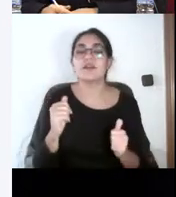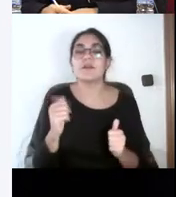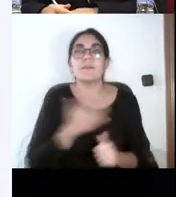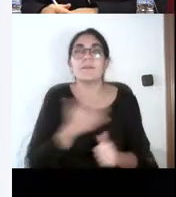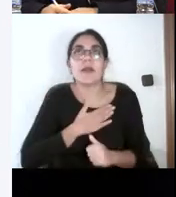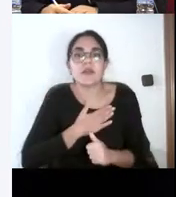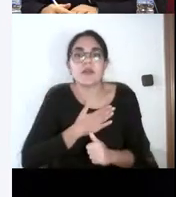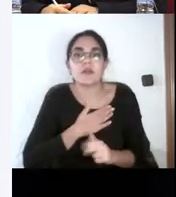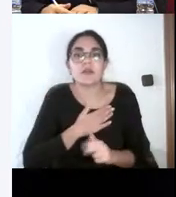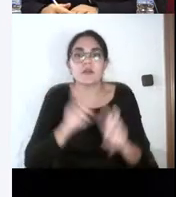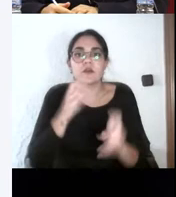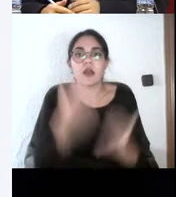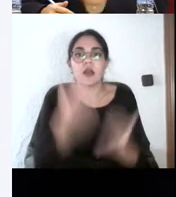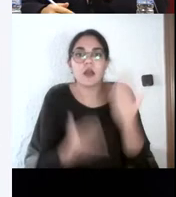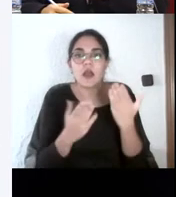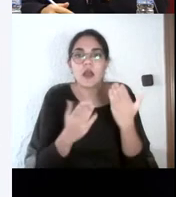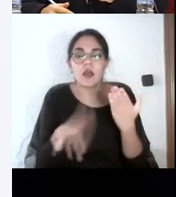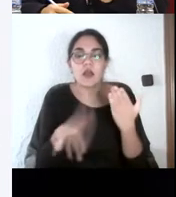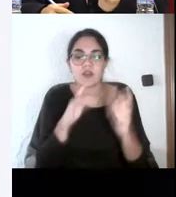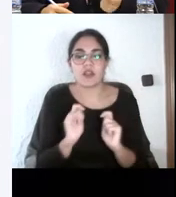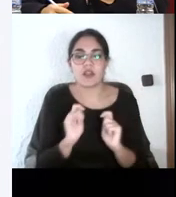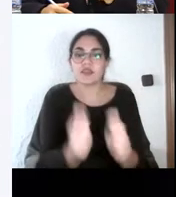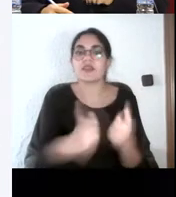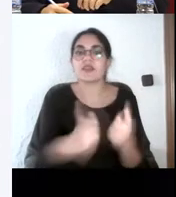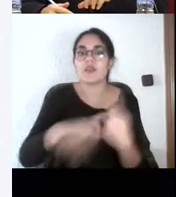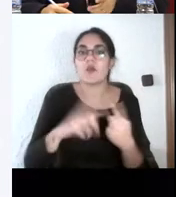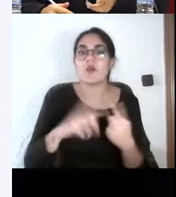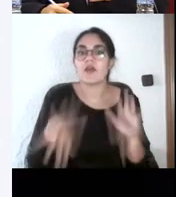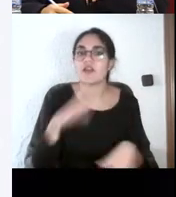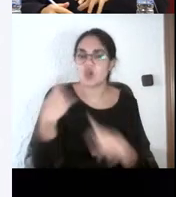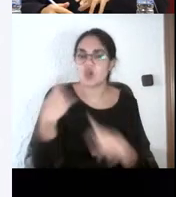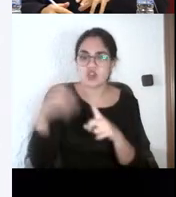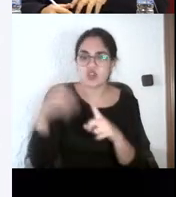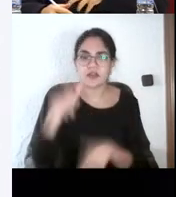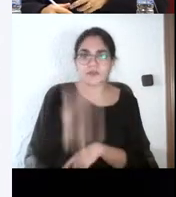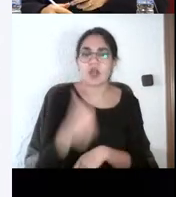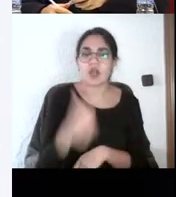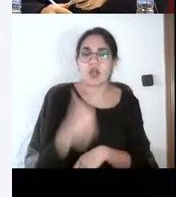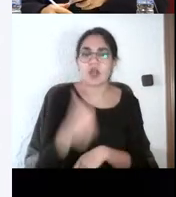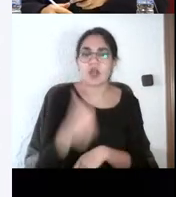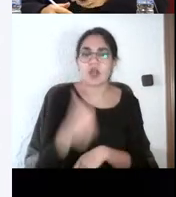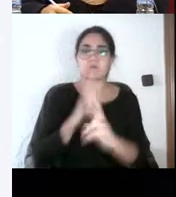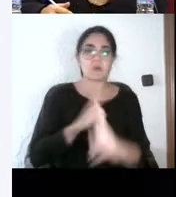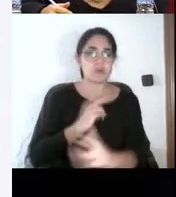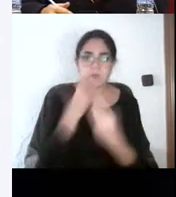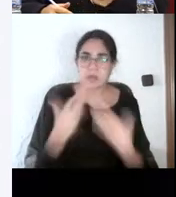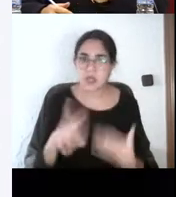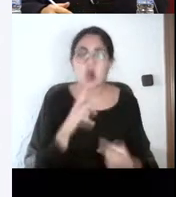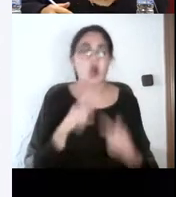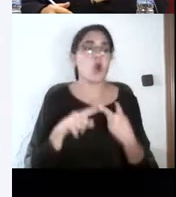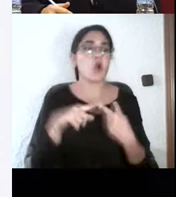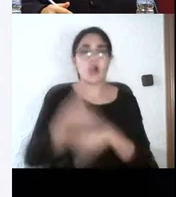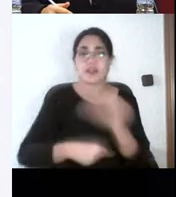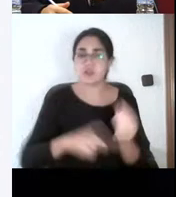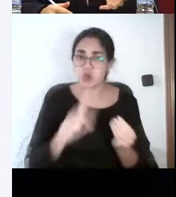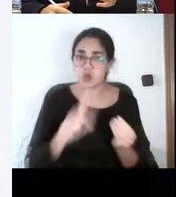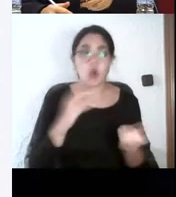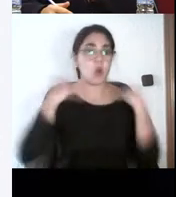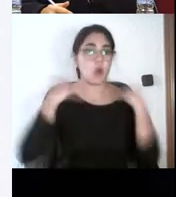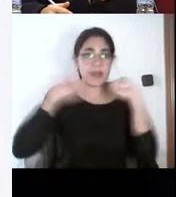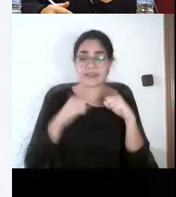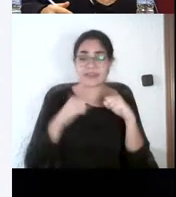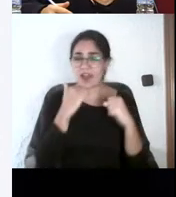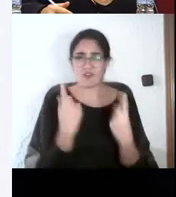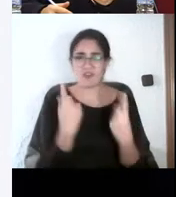si no se devuelve al alumno. Es decir, si no es capaz de modificar aquello que no he incorporado en ese